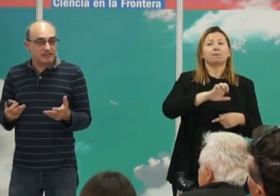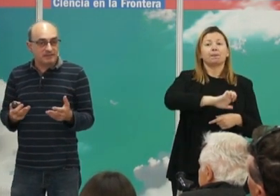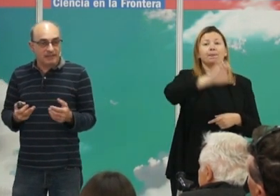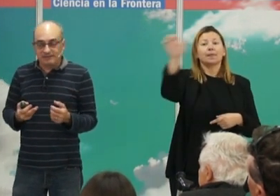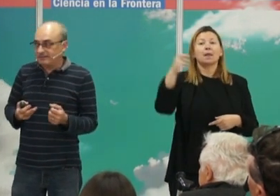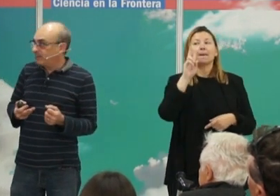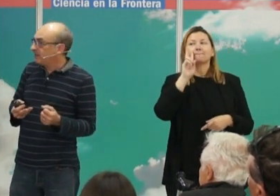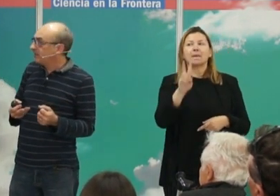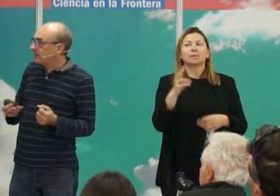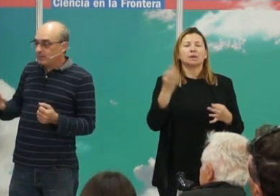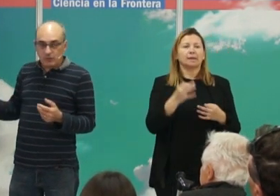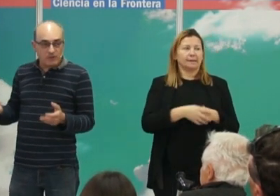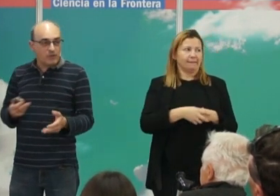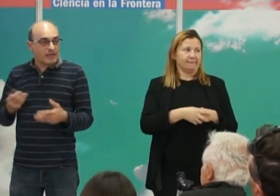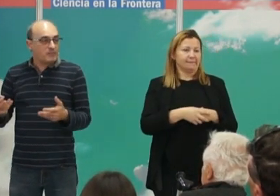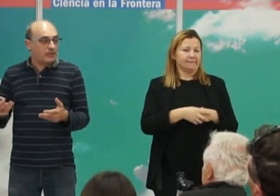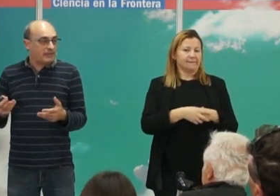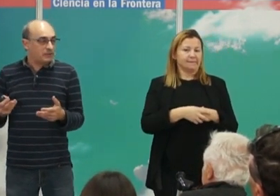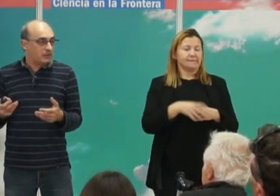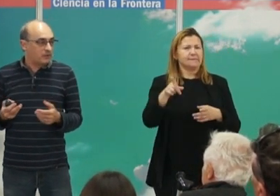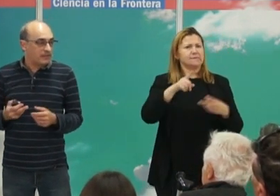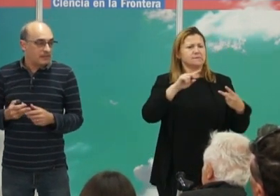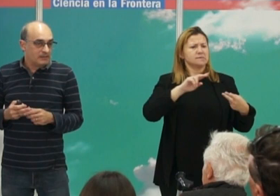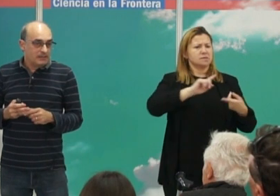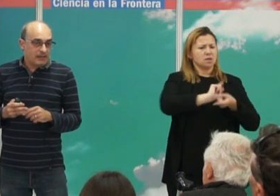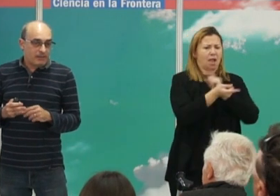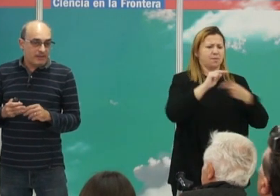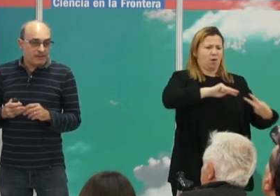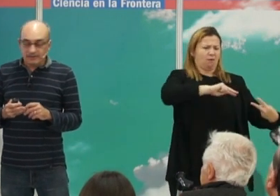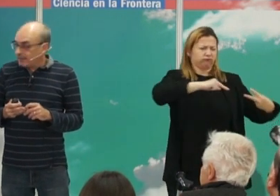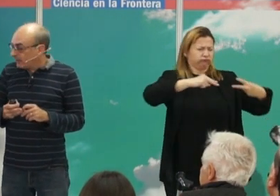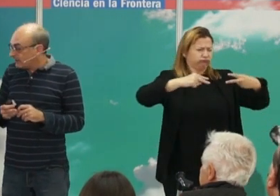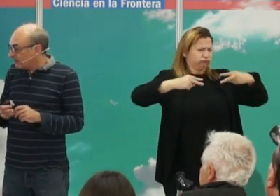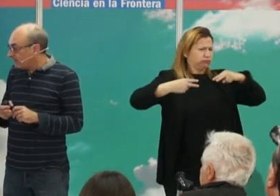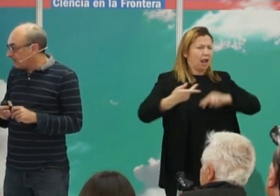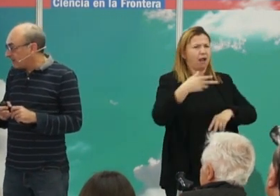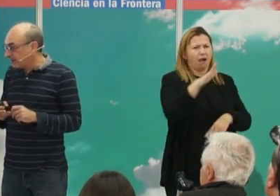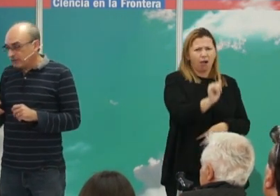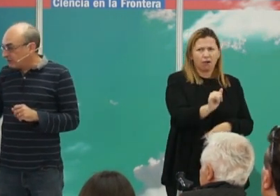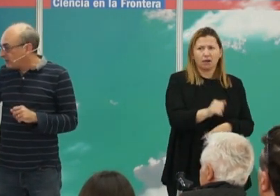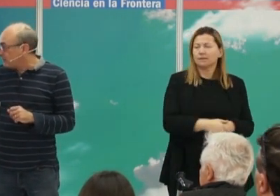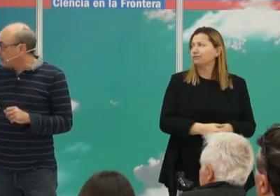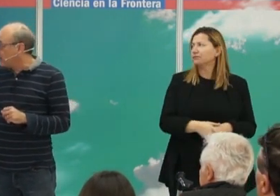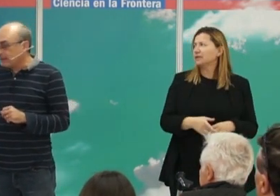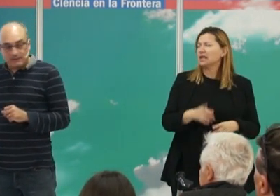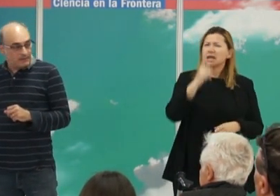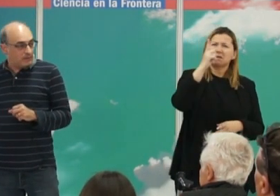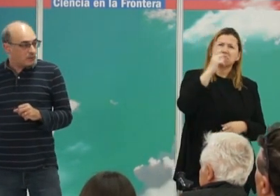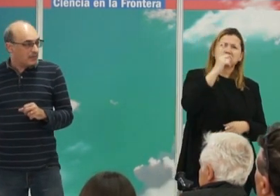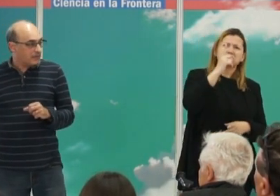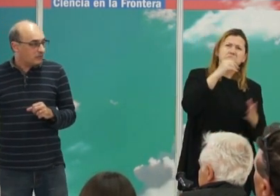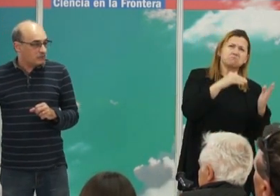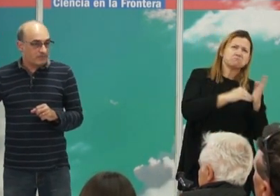ancestralidad de las estepas provoca un cambio genético enorme hace entre 4.400 y 4.000